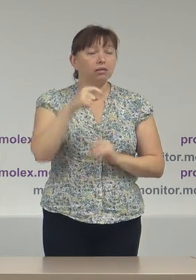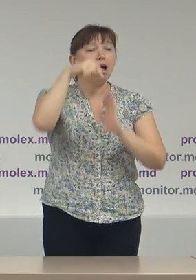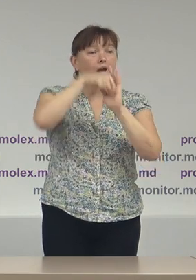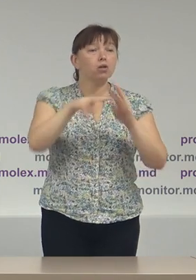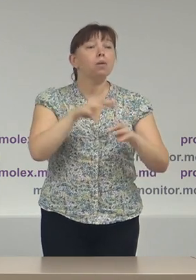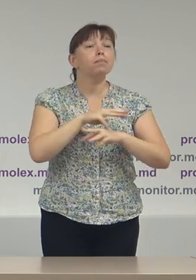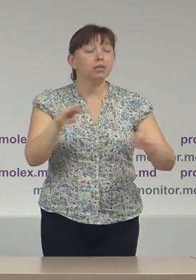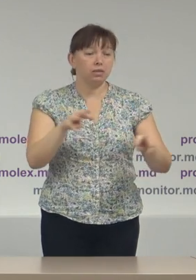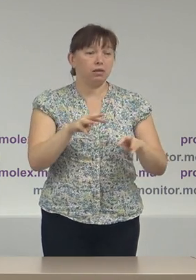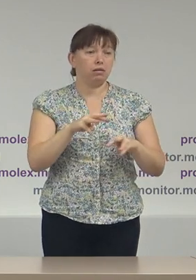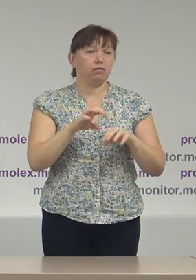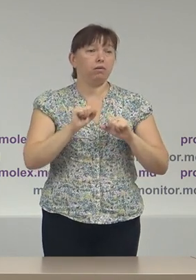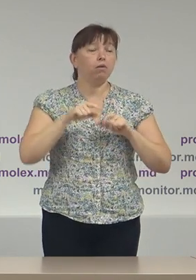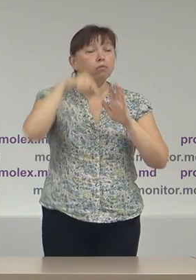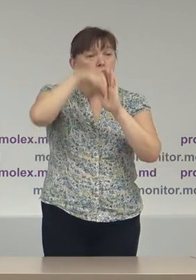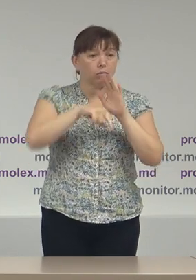Ministerului Afacerilor Interne